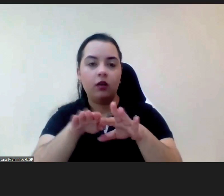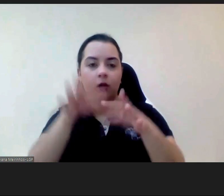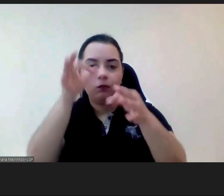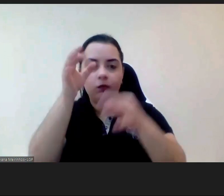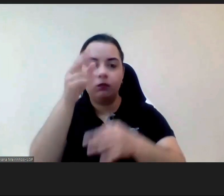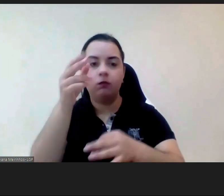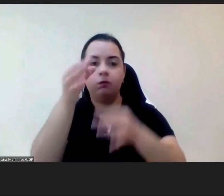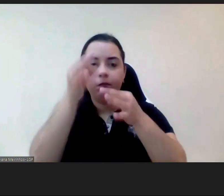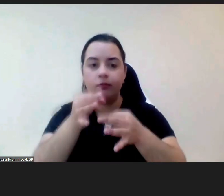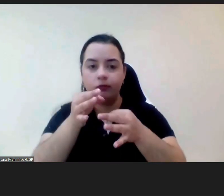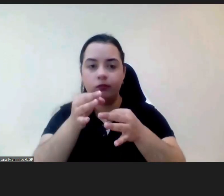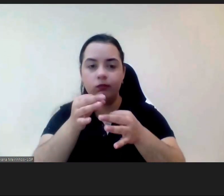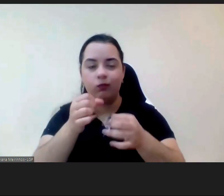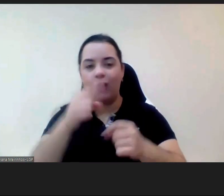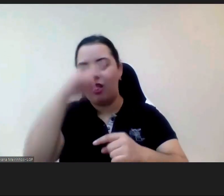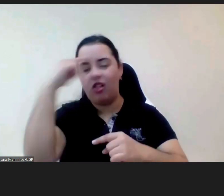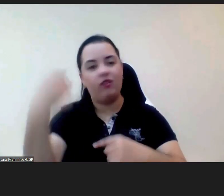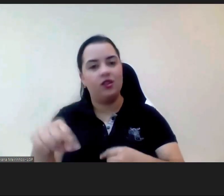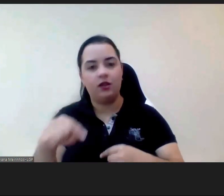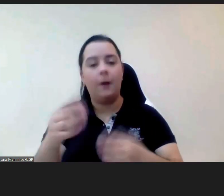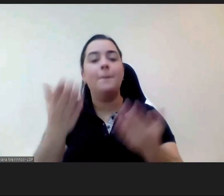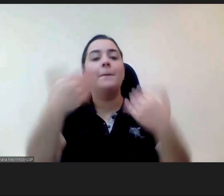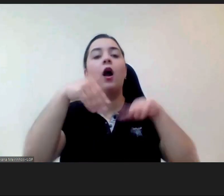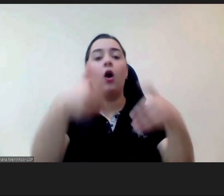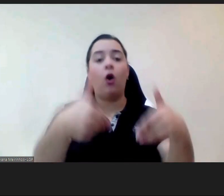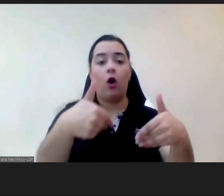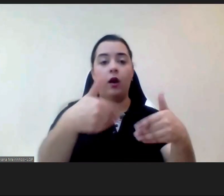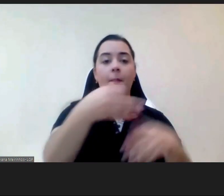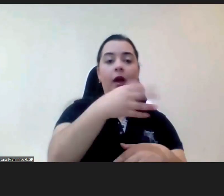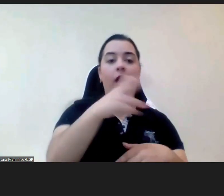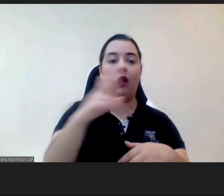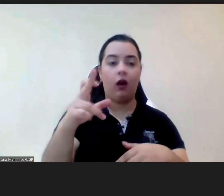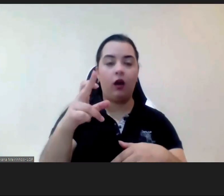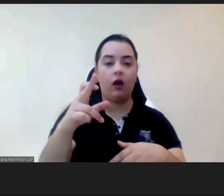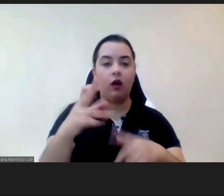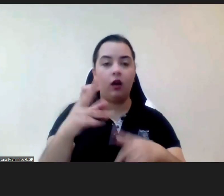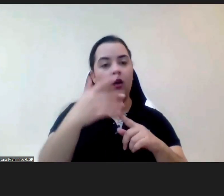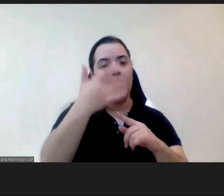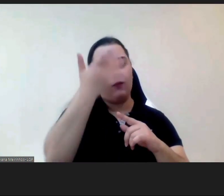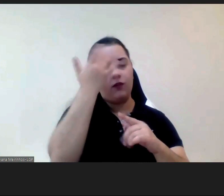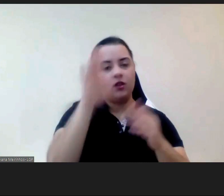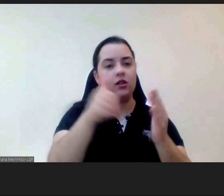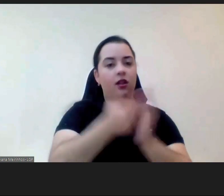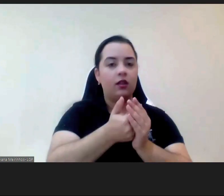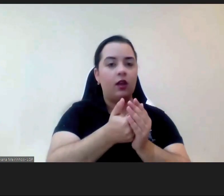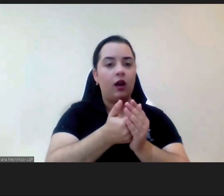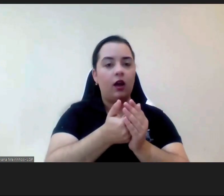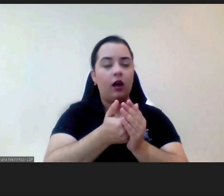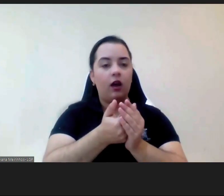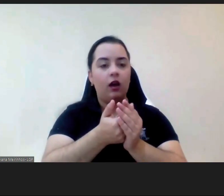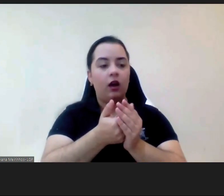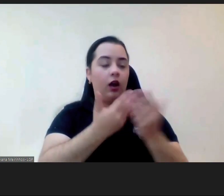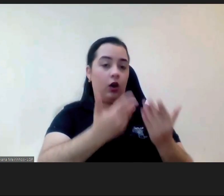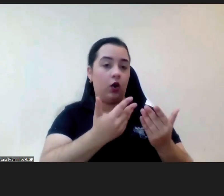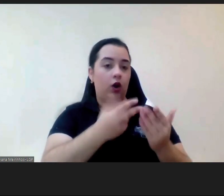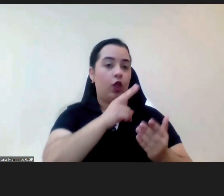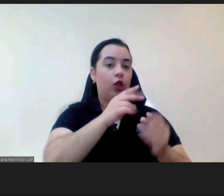PRR vamos conseguir fazer mais turmas temos duas turmas e vamos ficar com seis mas